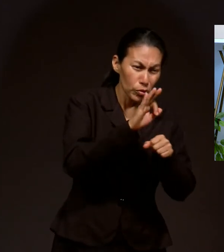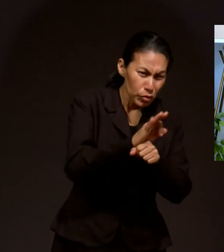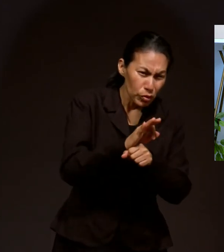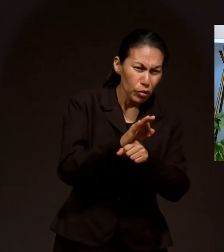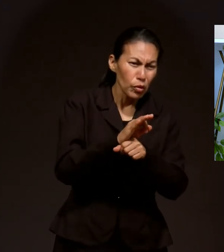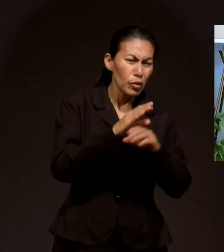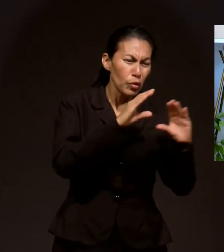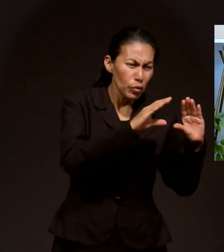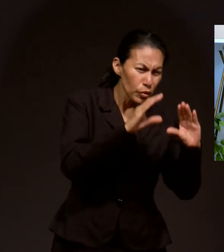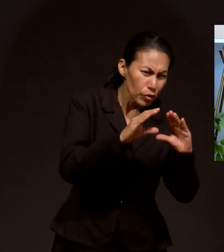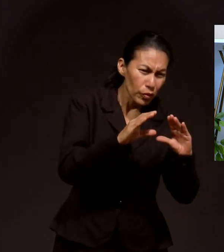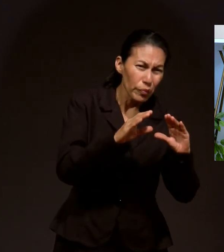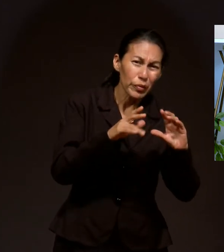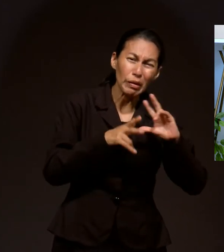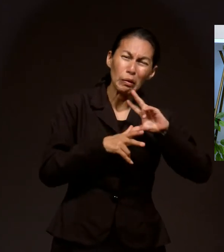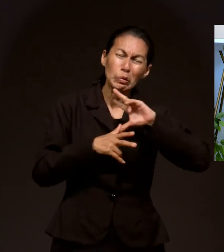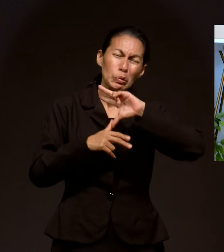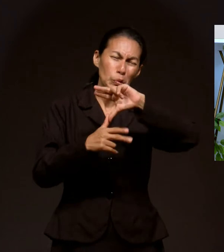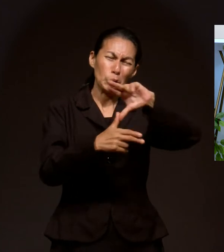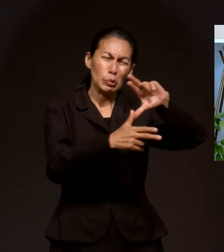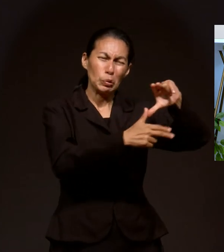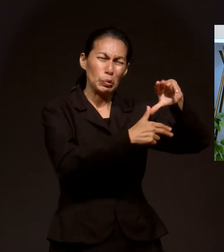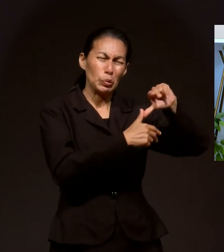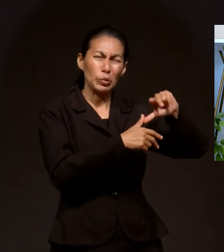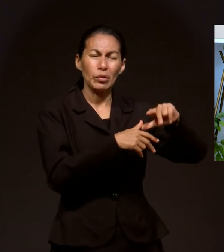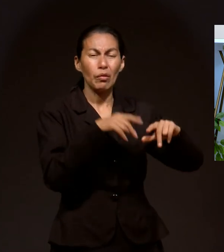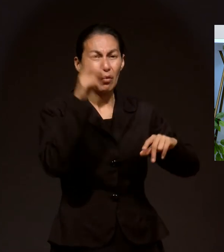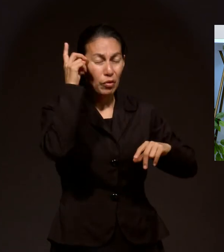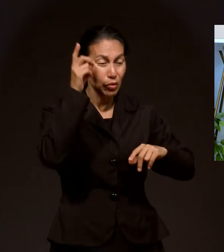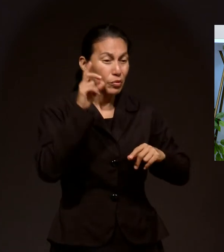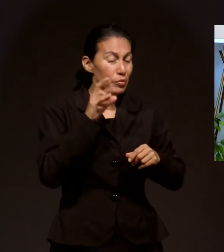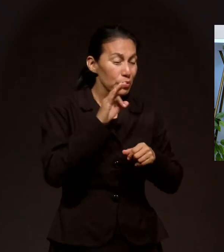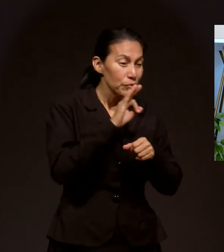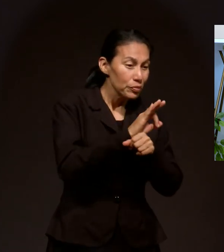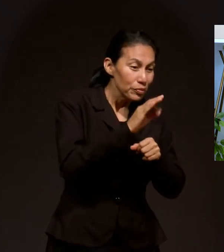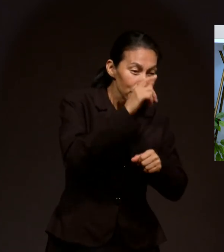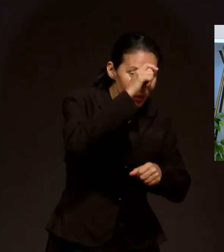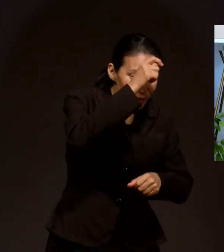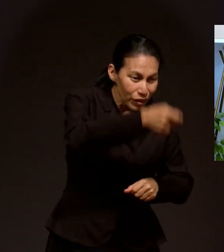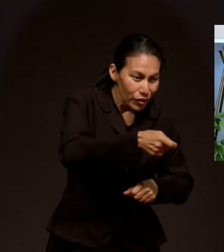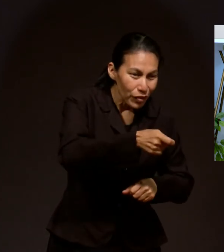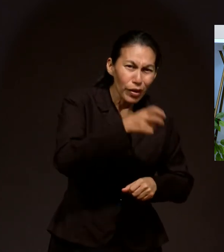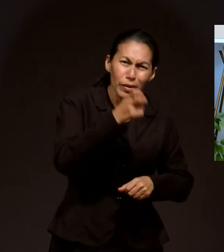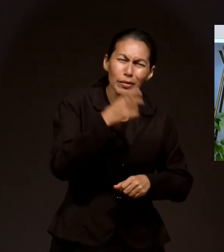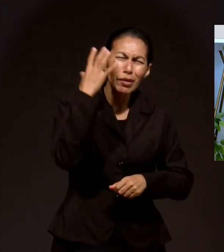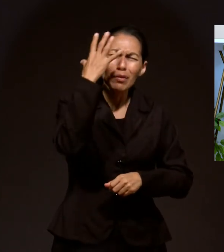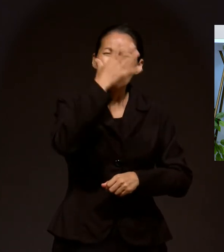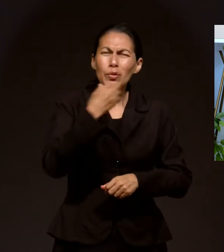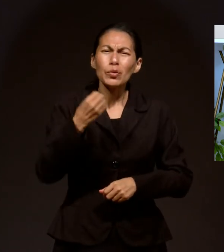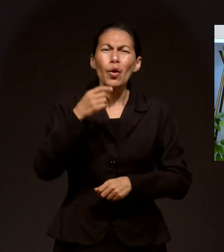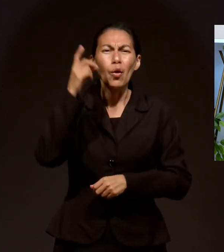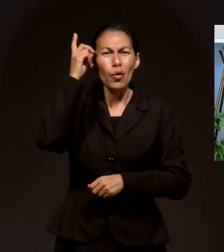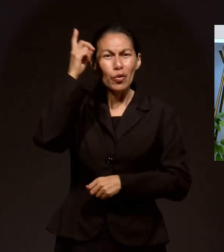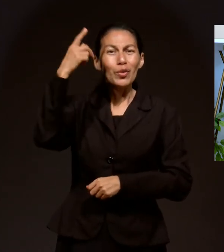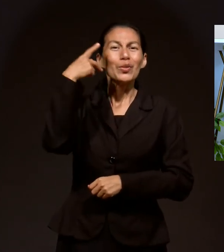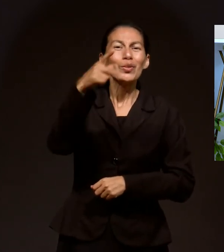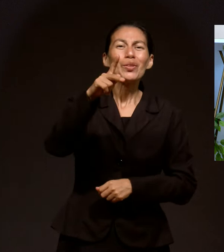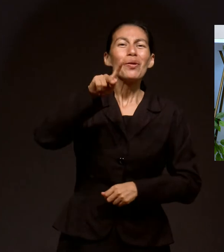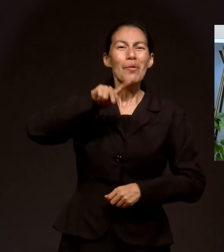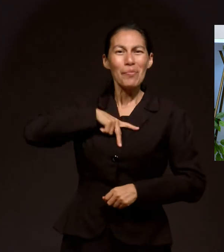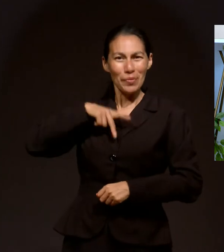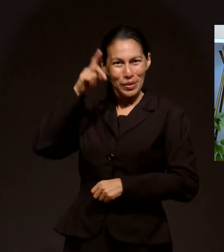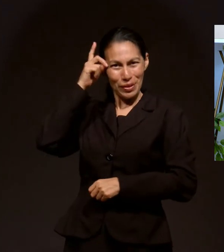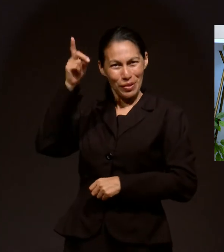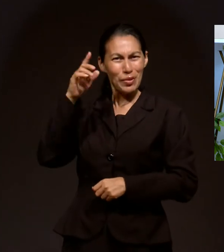enorme y mortal huracán. Sí, Él nos contará las maravillas de tu Dios y mi